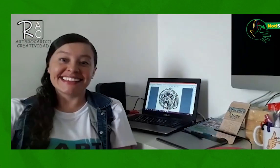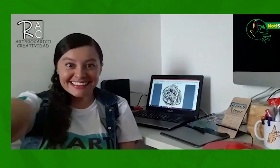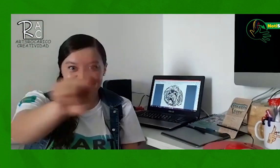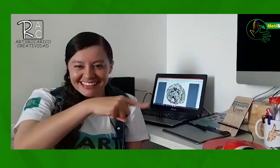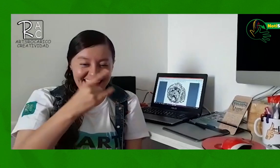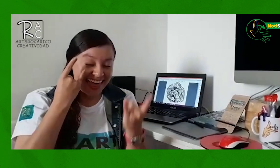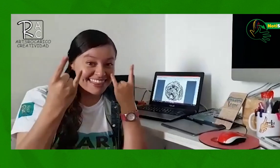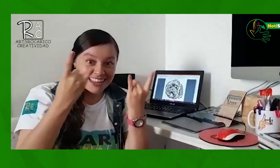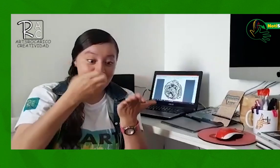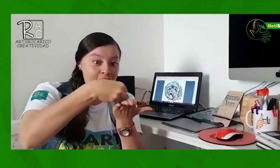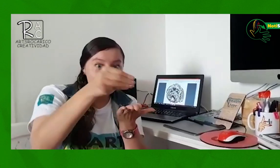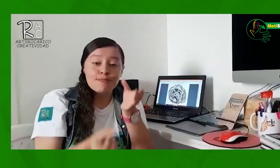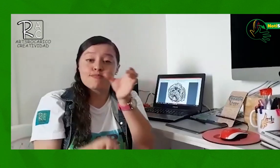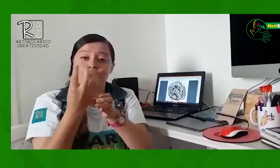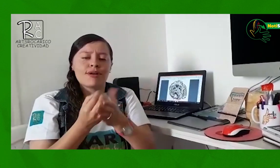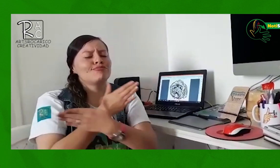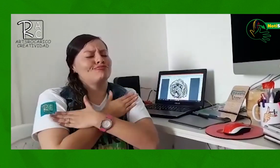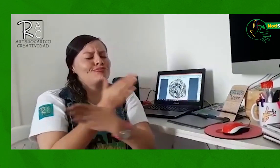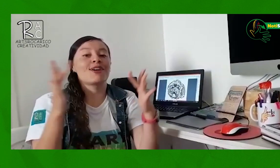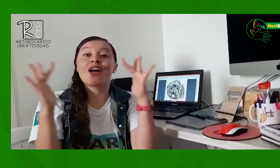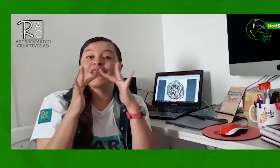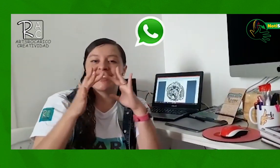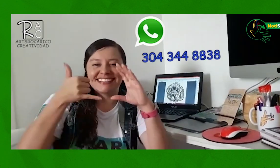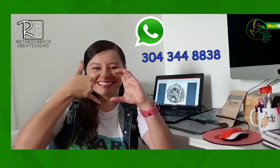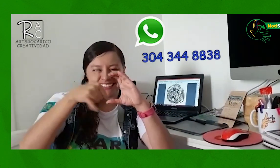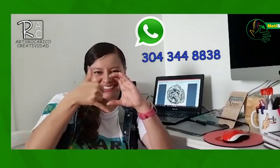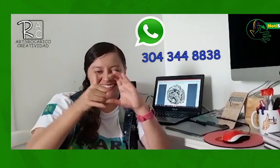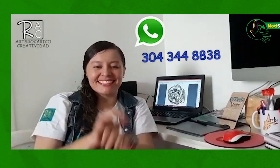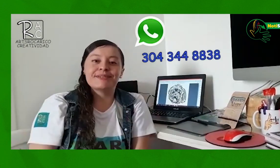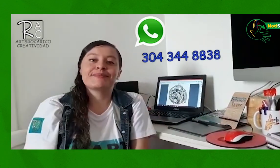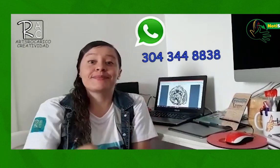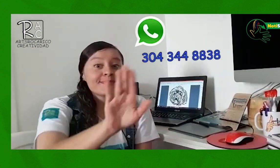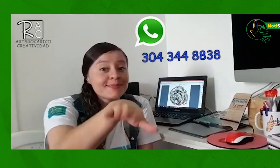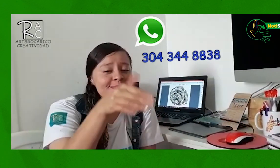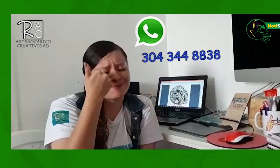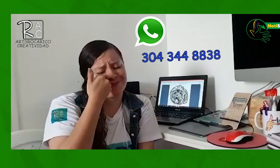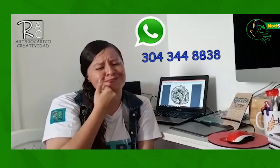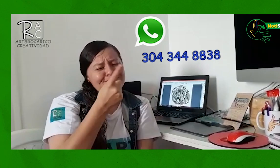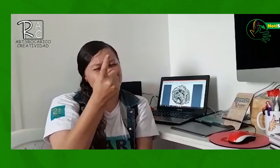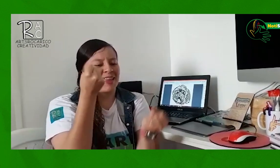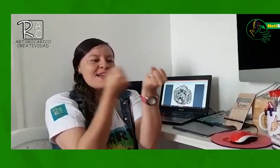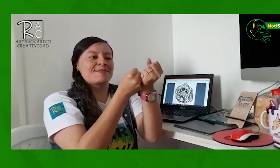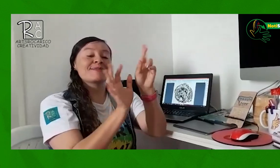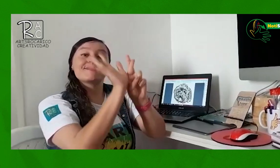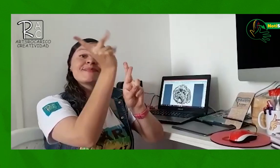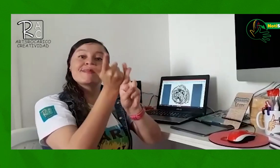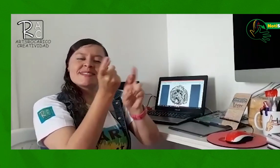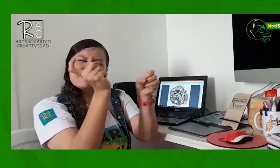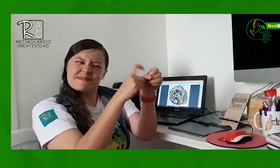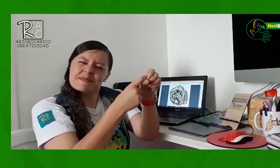Si están interesados en comprar nuestros productos, pueden ponerse en contacto en el siguiente WhatsApp Recuerden apoyarnos en nuestras redes